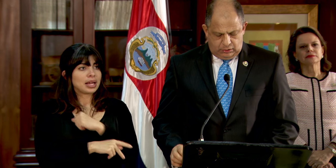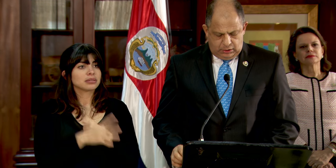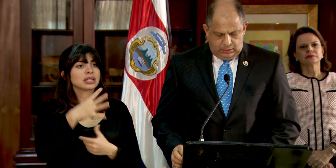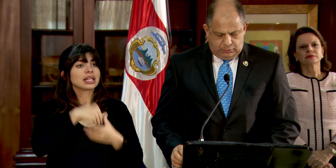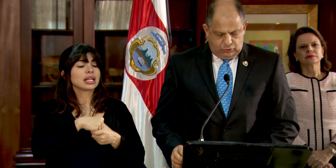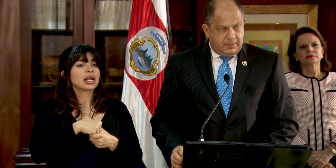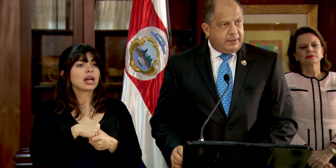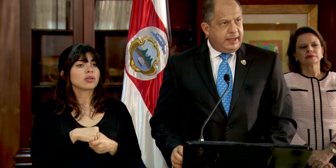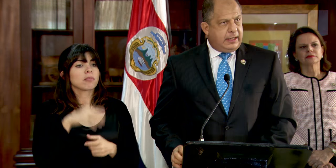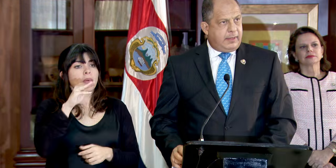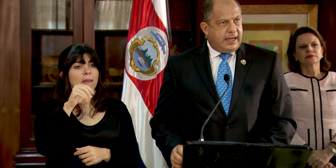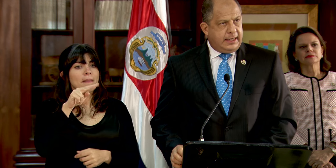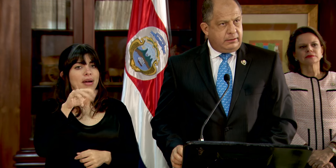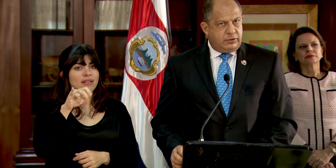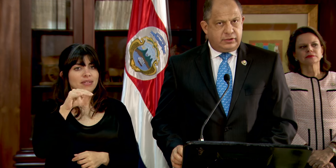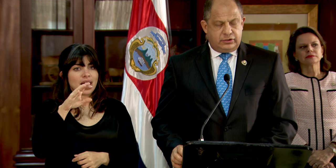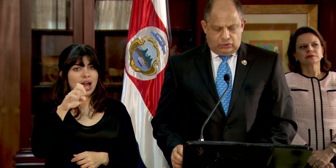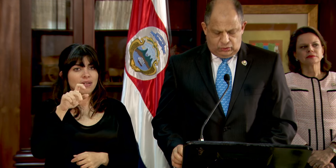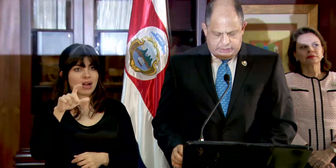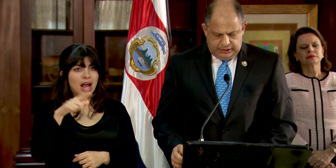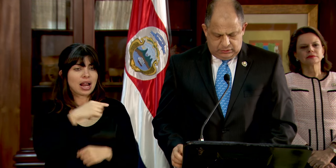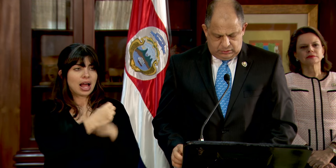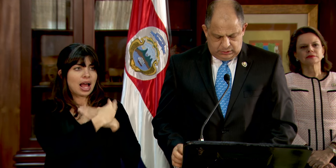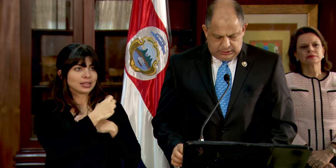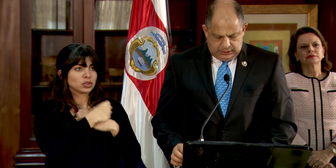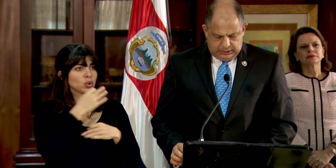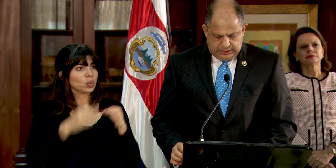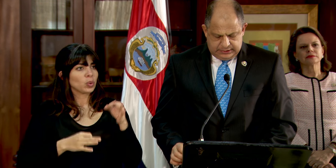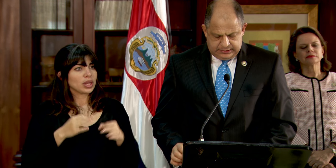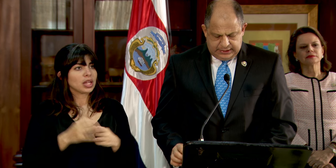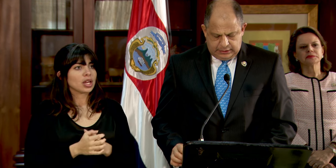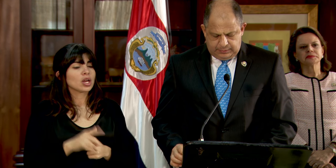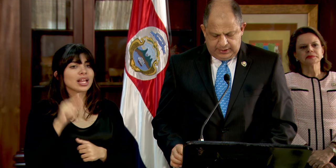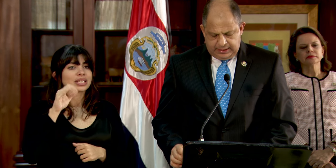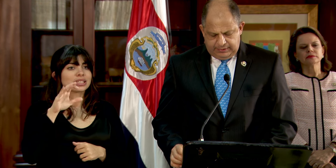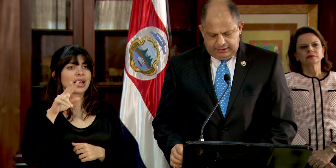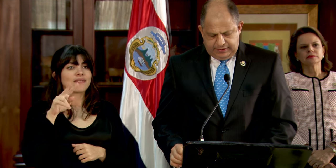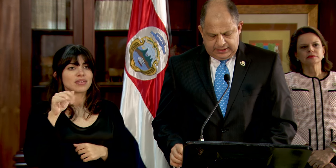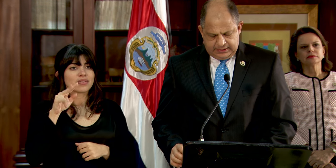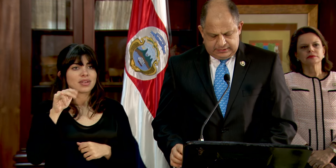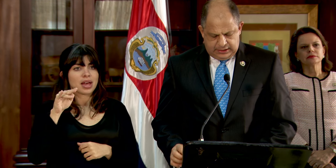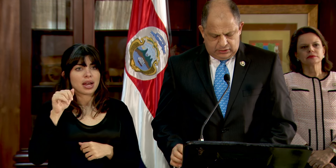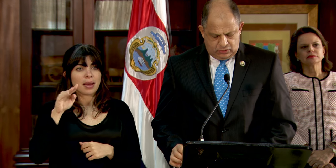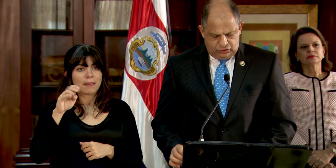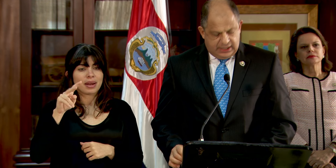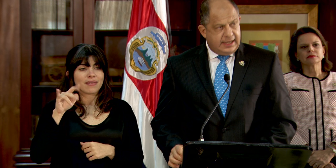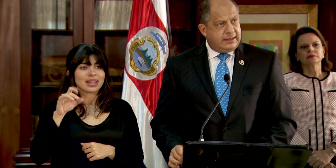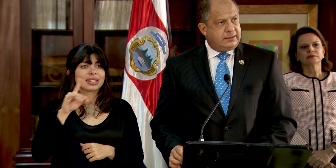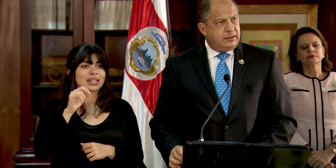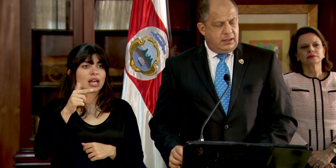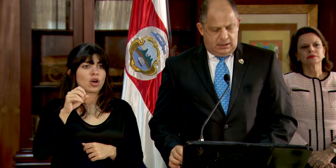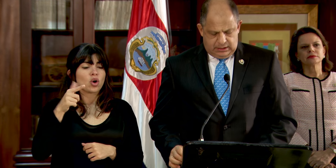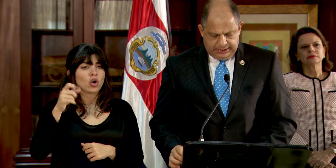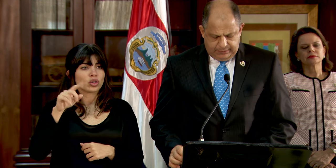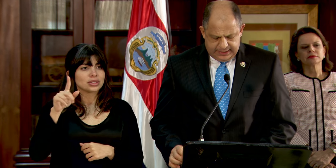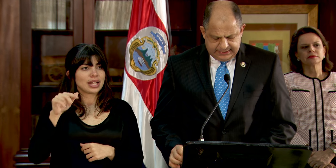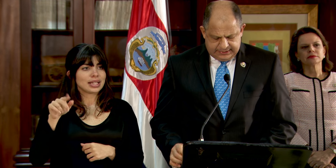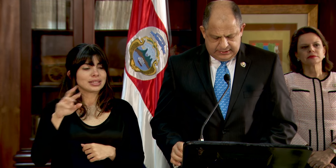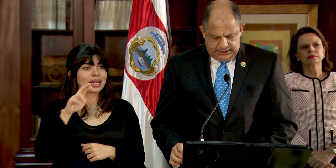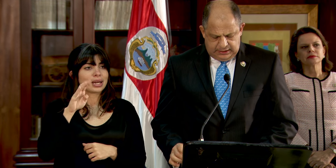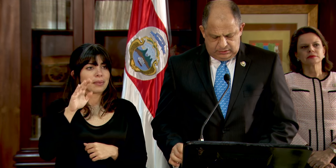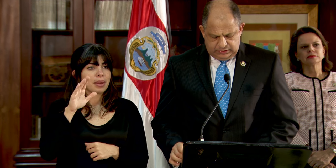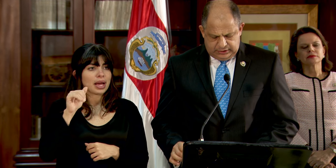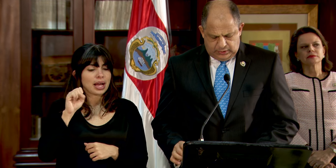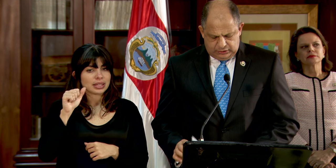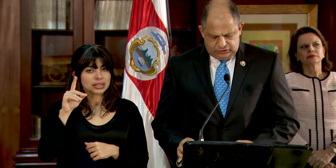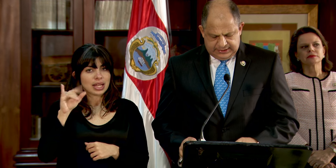integrado por Don Marvin Calvajar, nuestro asesor jurídico, las licenciadas Viviana Bienavides, Diego González, Rebeca